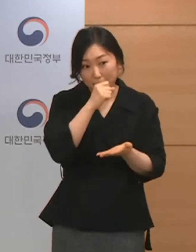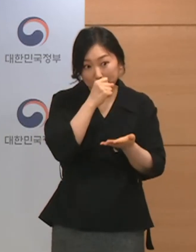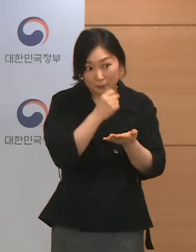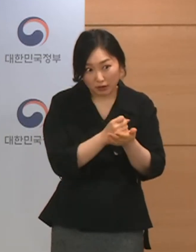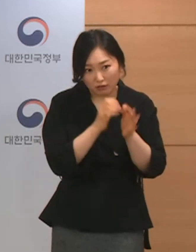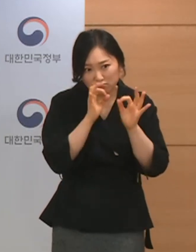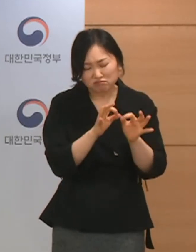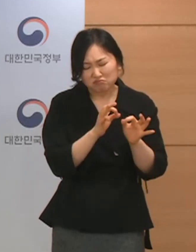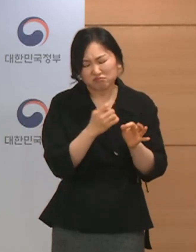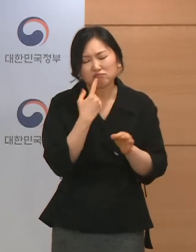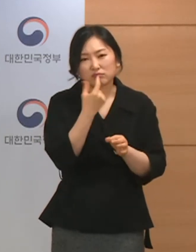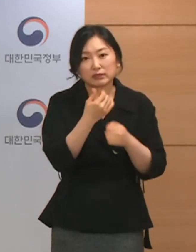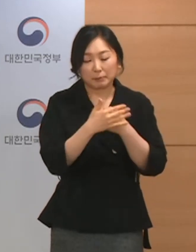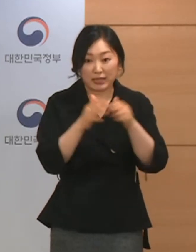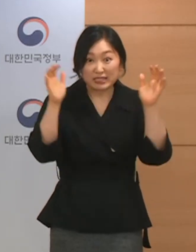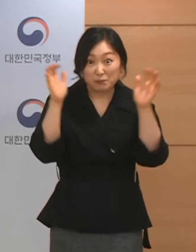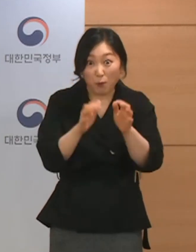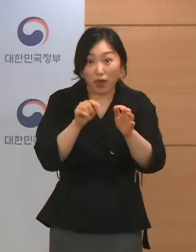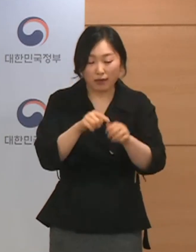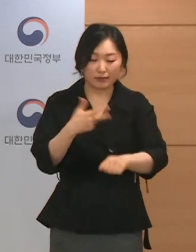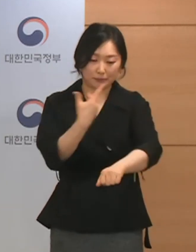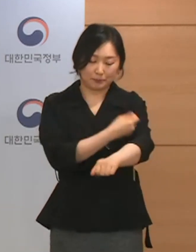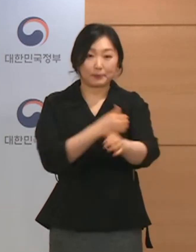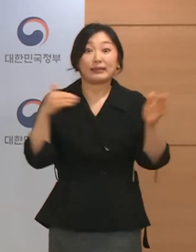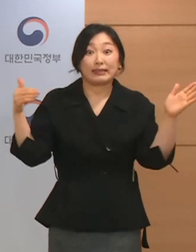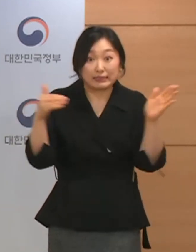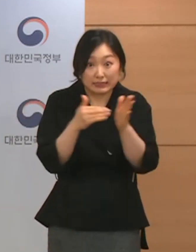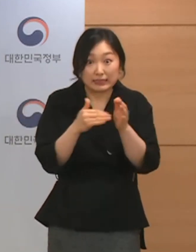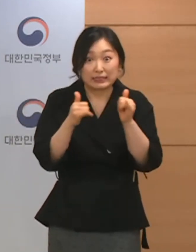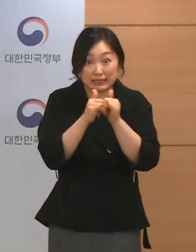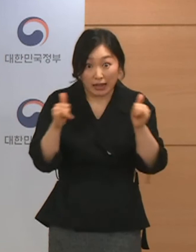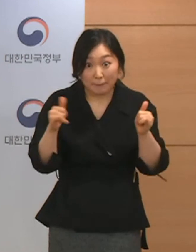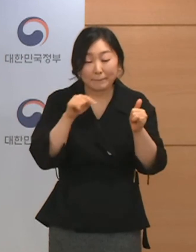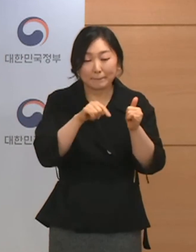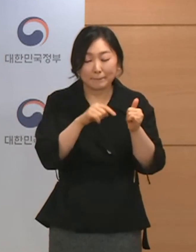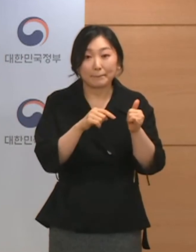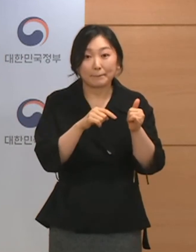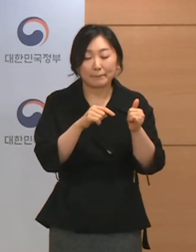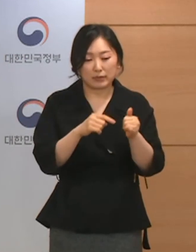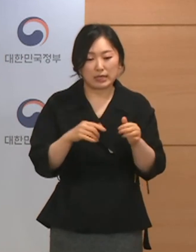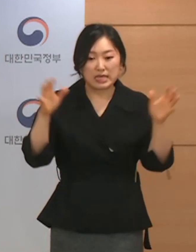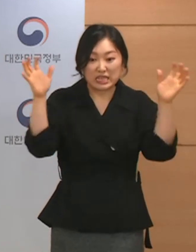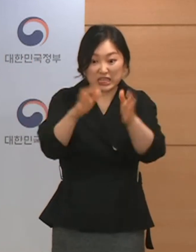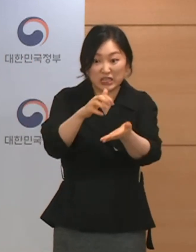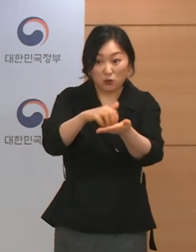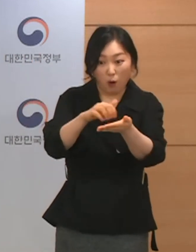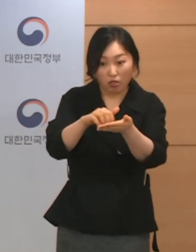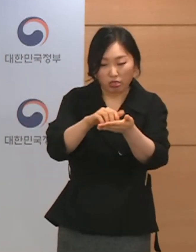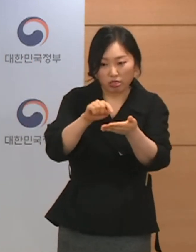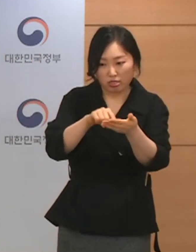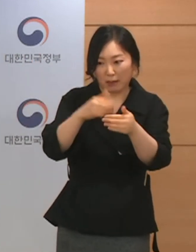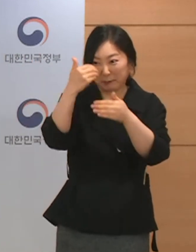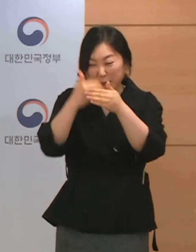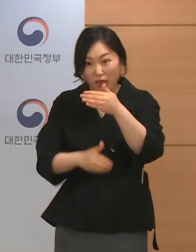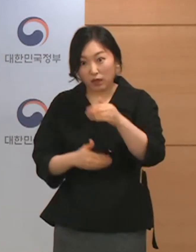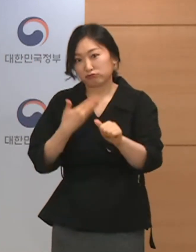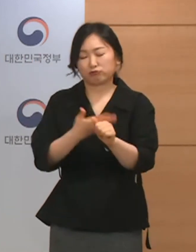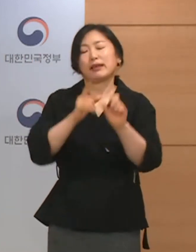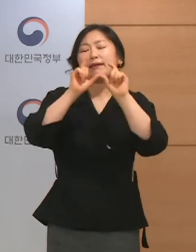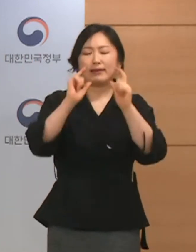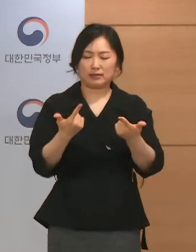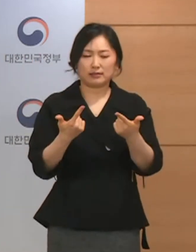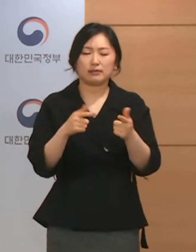집회의 경우에는 예방접종 완료자를 인원 기준에서 제외하는 예외 적용을 하지 않겠다고 전환했다는